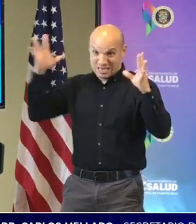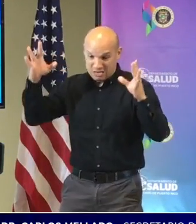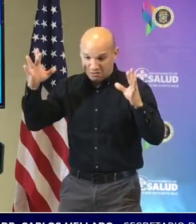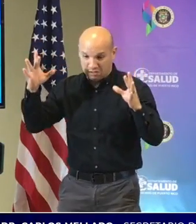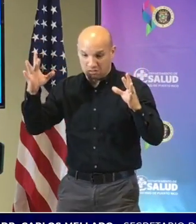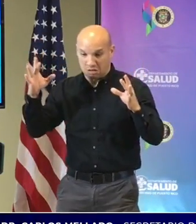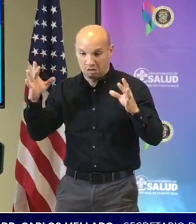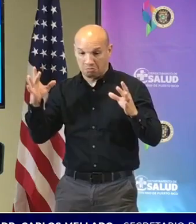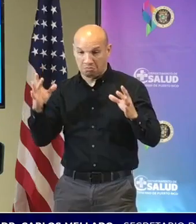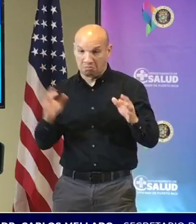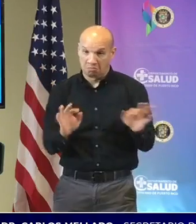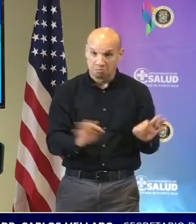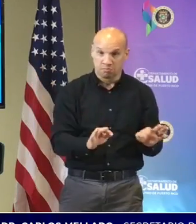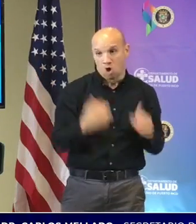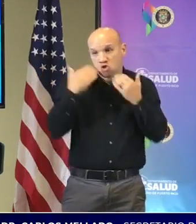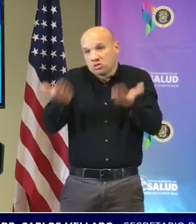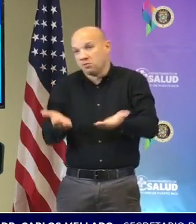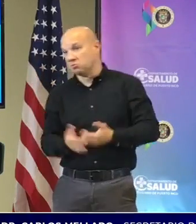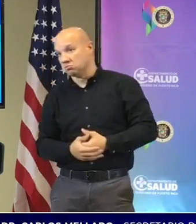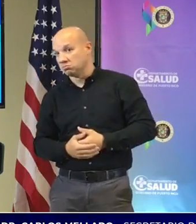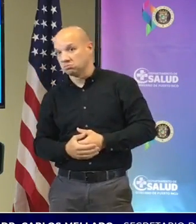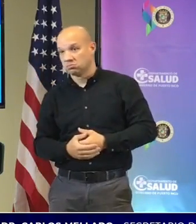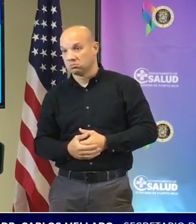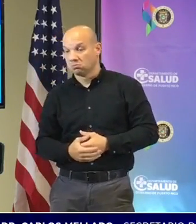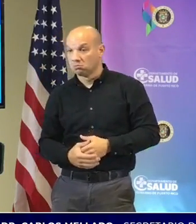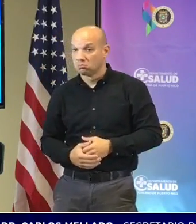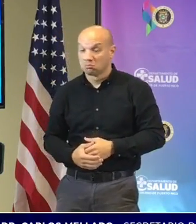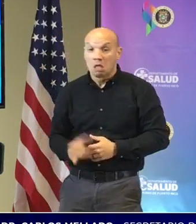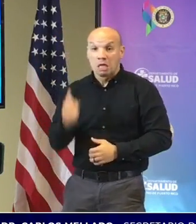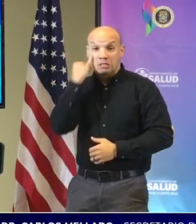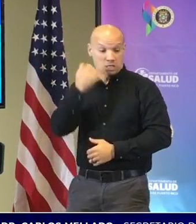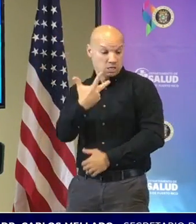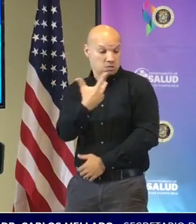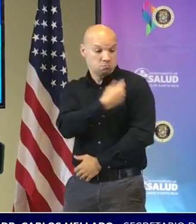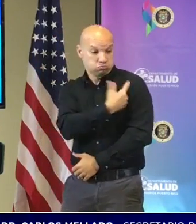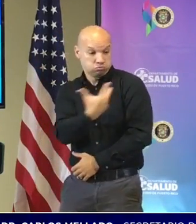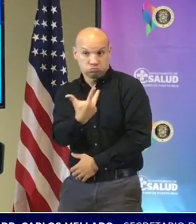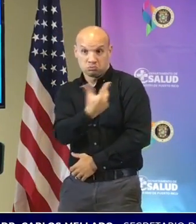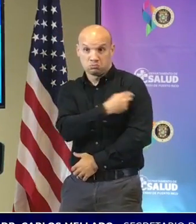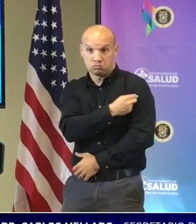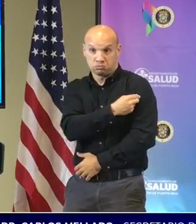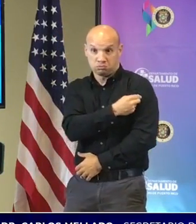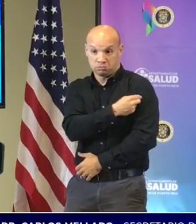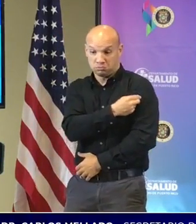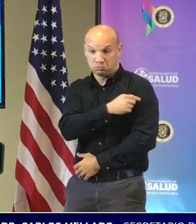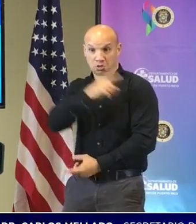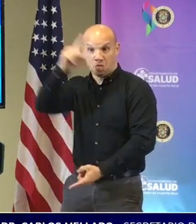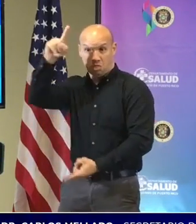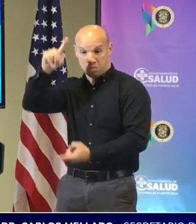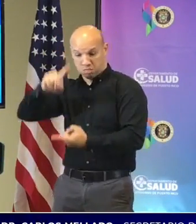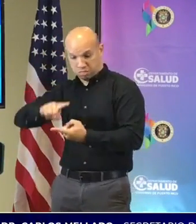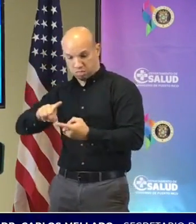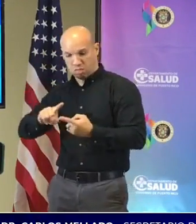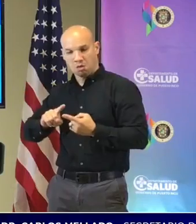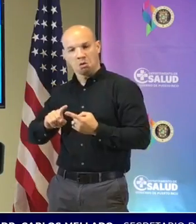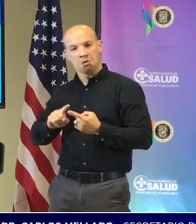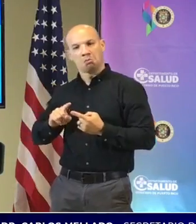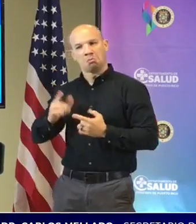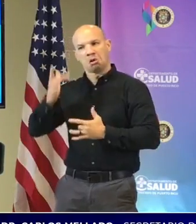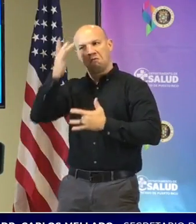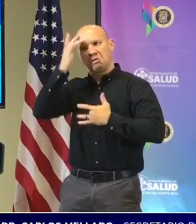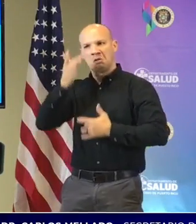dos dosis de vacuna disminuyen esa severidad todavía no lo tenemos si se ha hablado a nivel